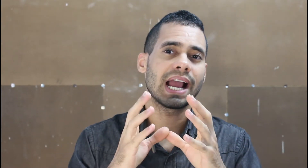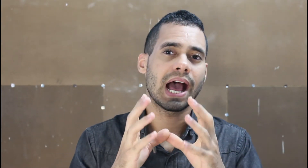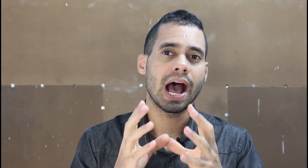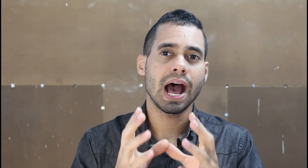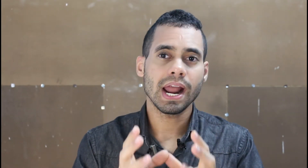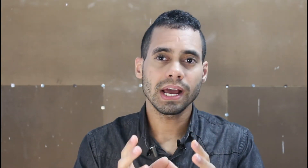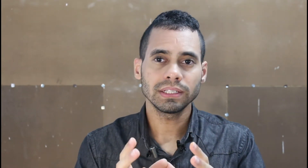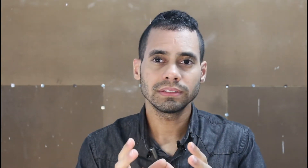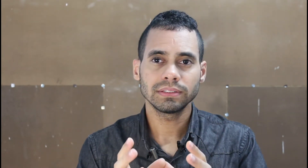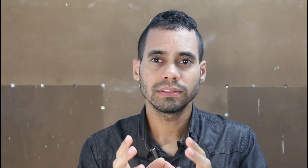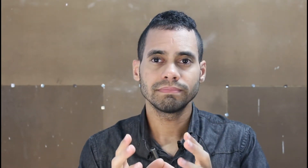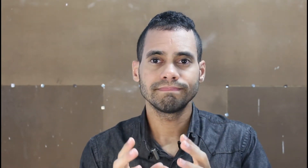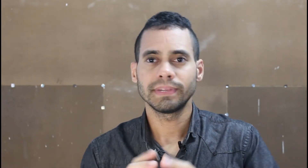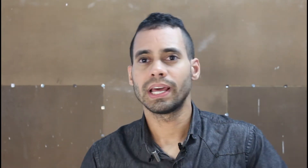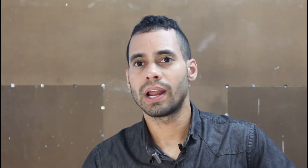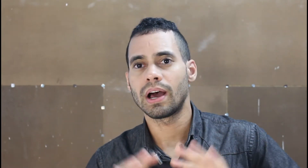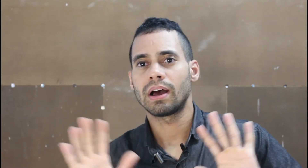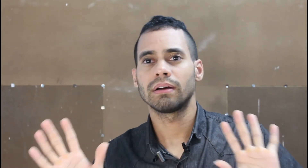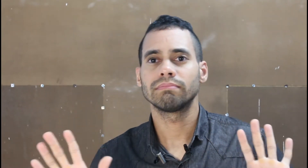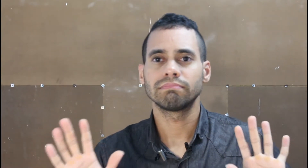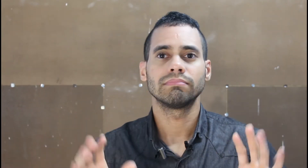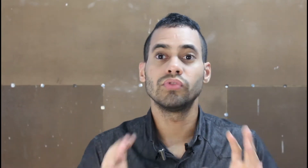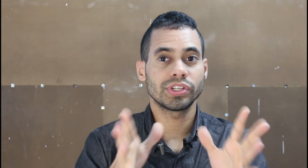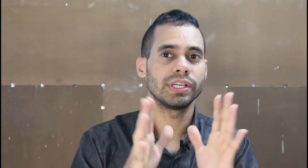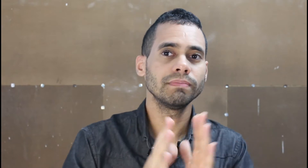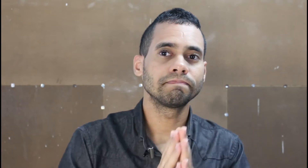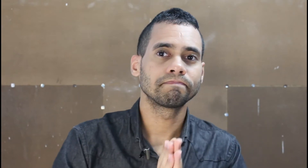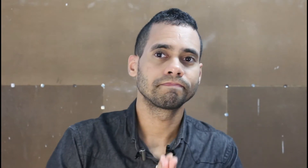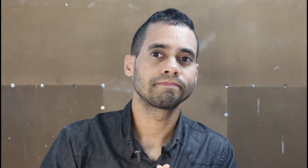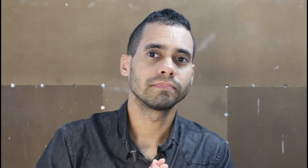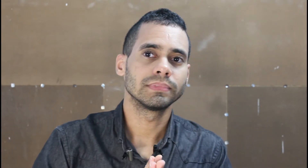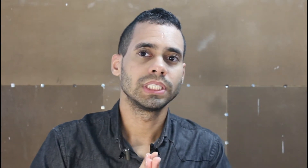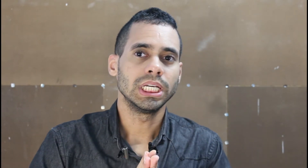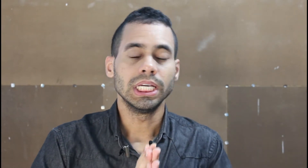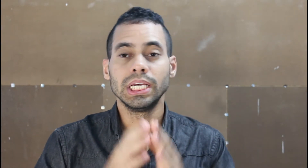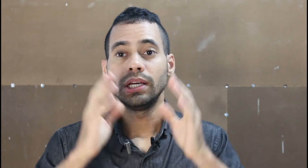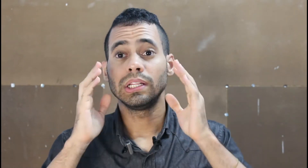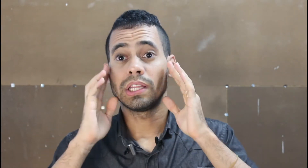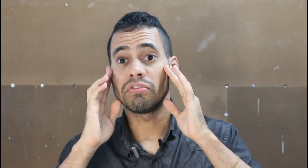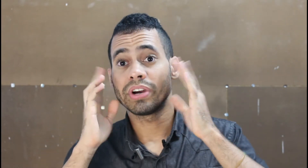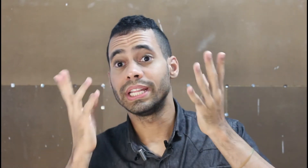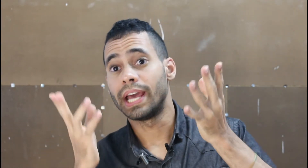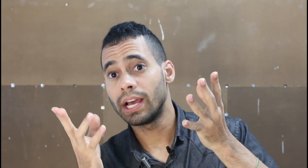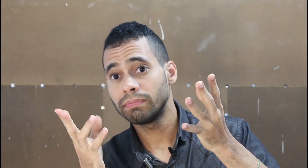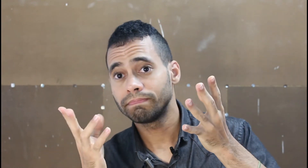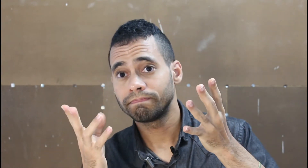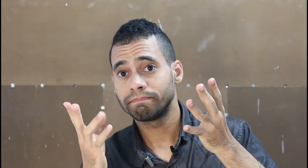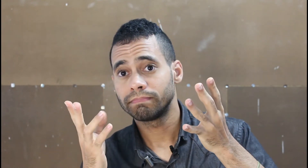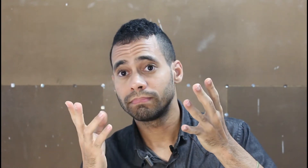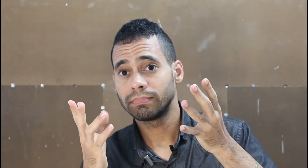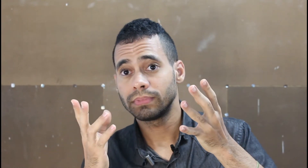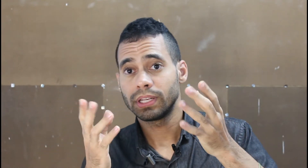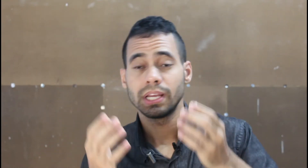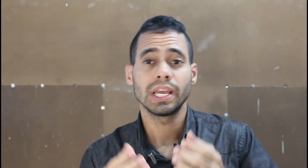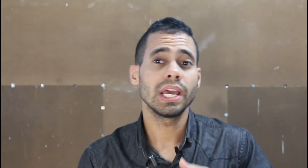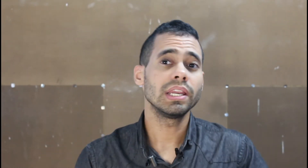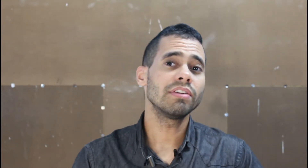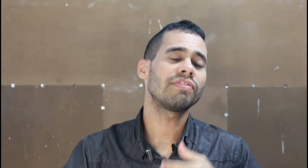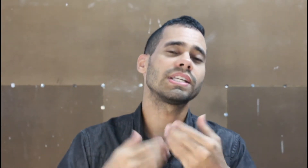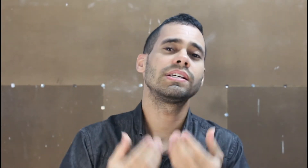cara era você. Ele teve uma ideia. Queria fazer